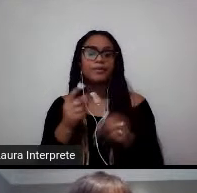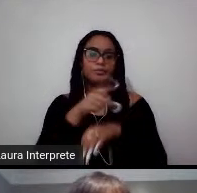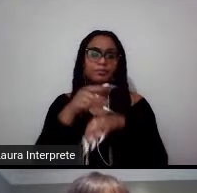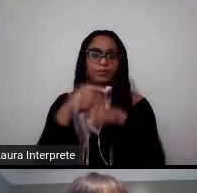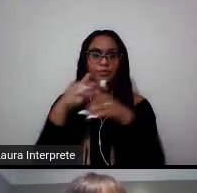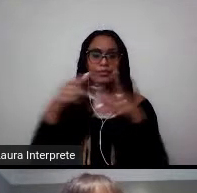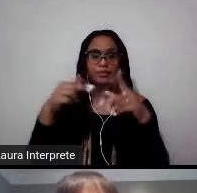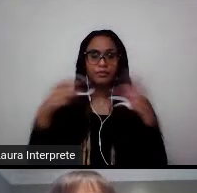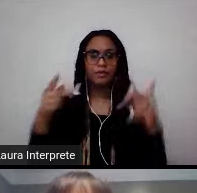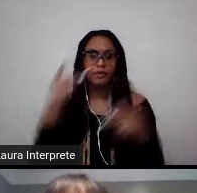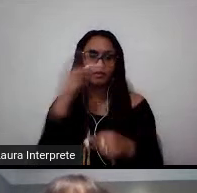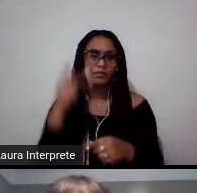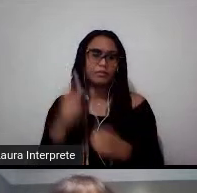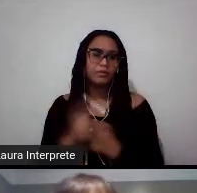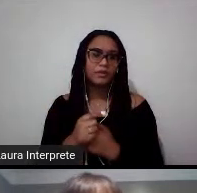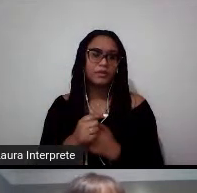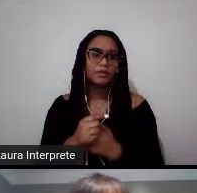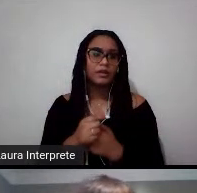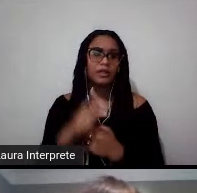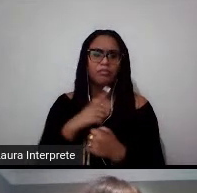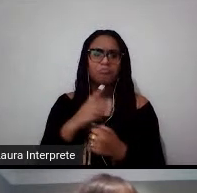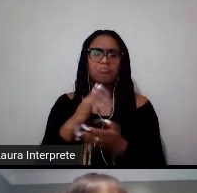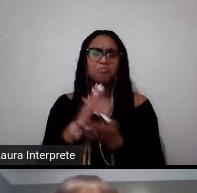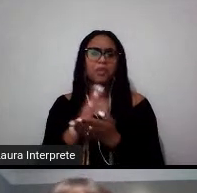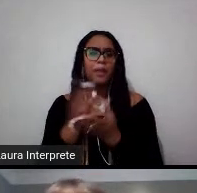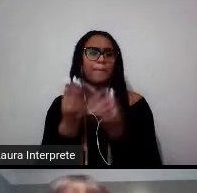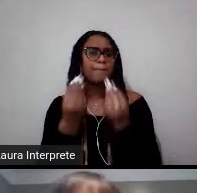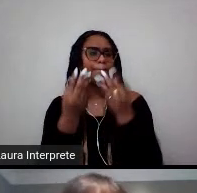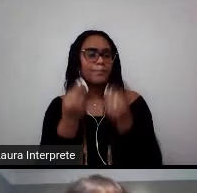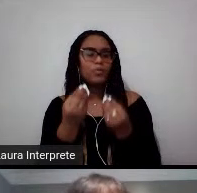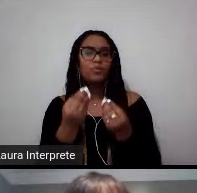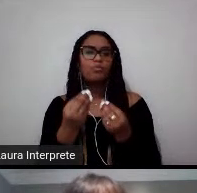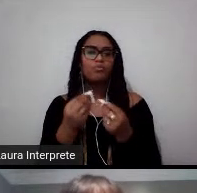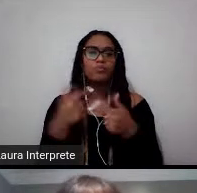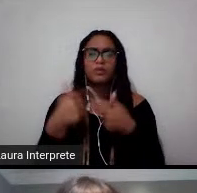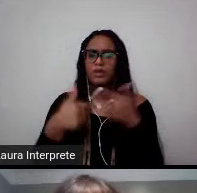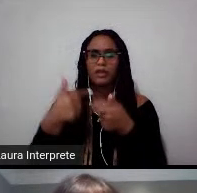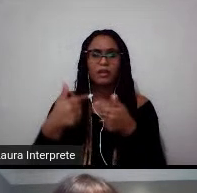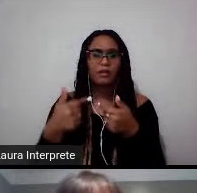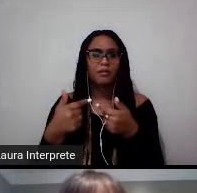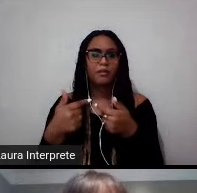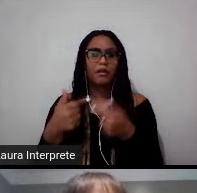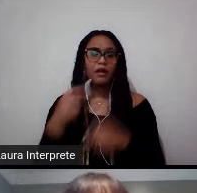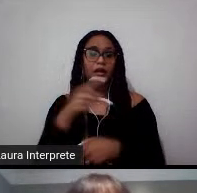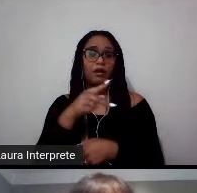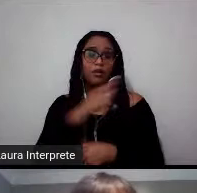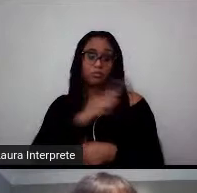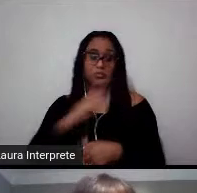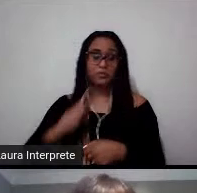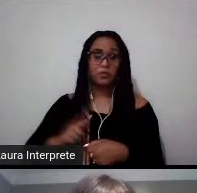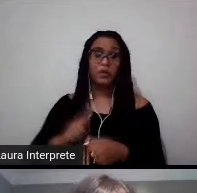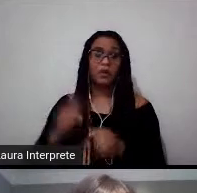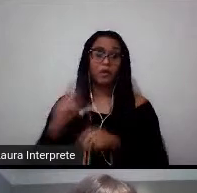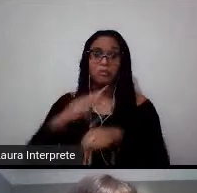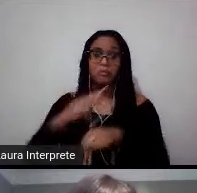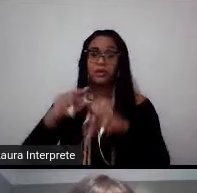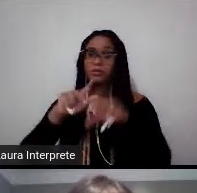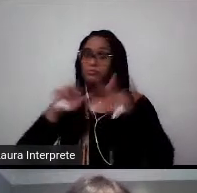bolsistas Chivenins que são ministros, que são engenheiros, inclusive jornalistas. Pode passar.